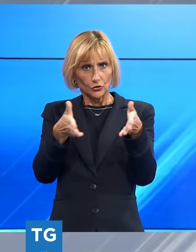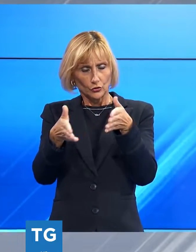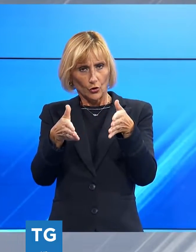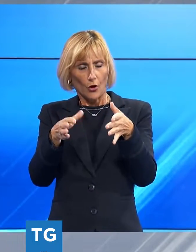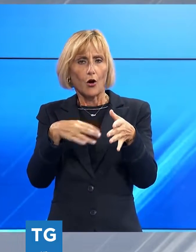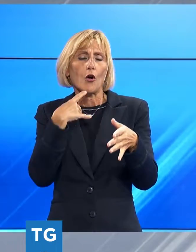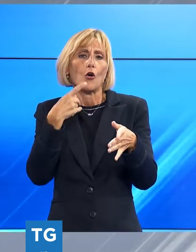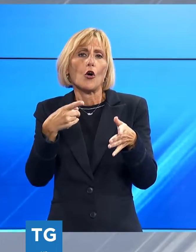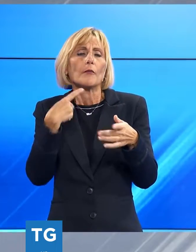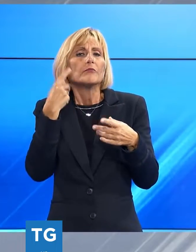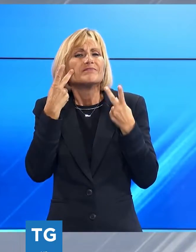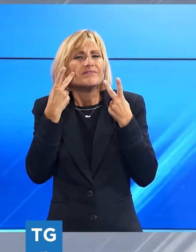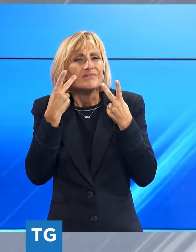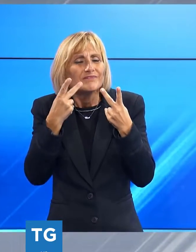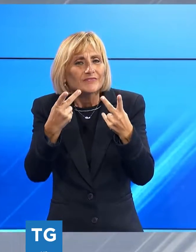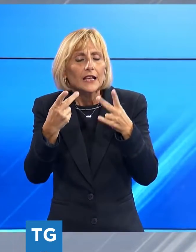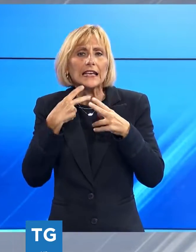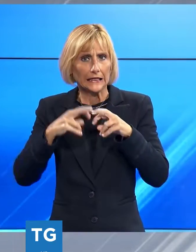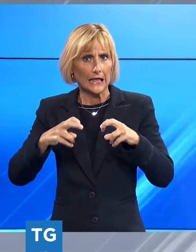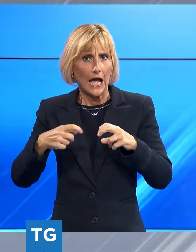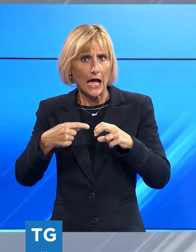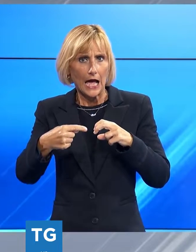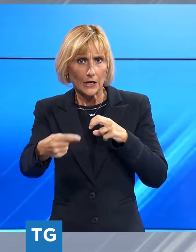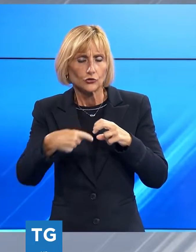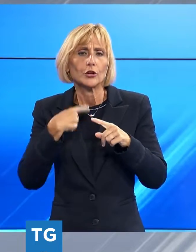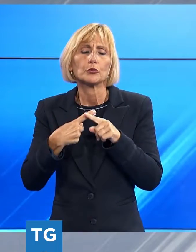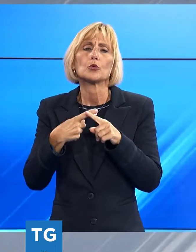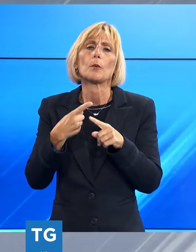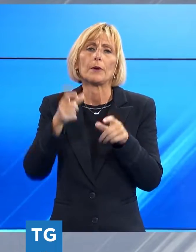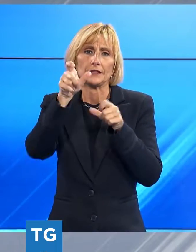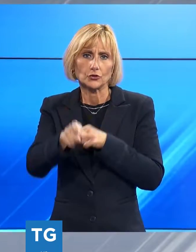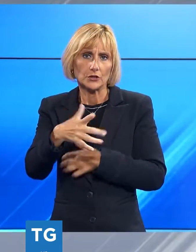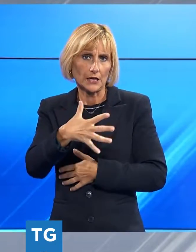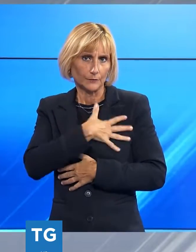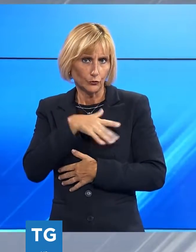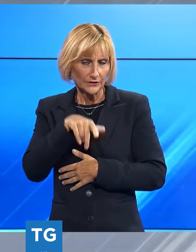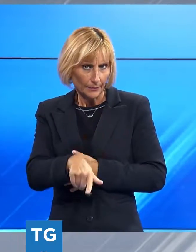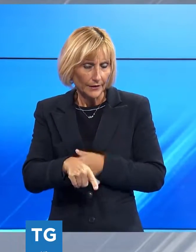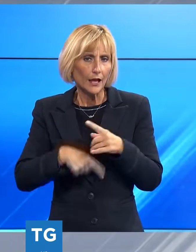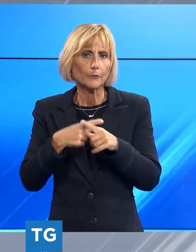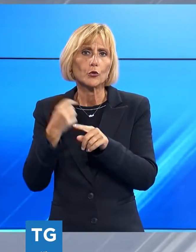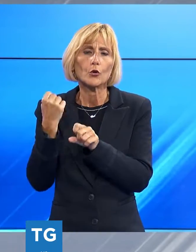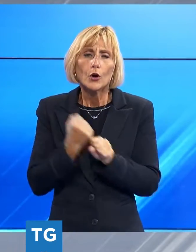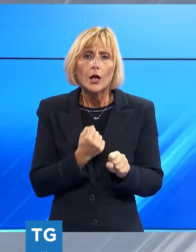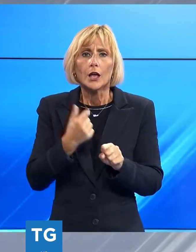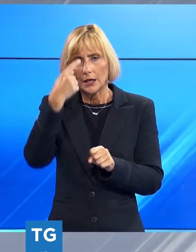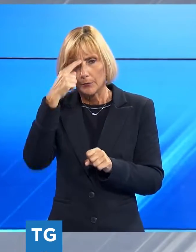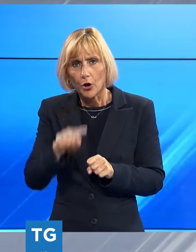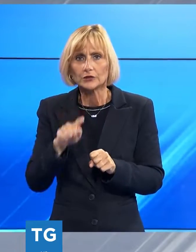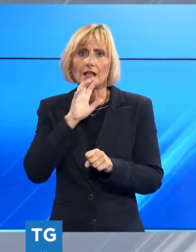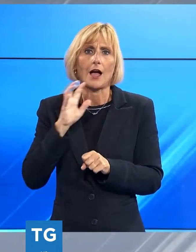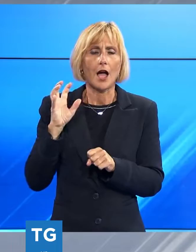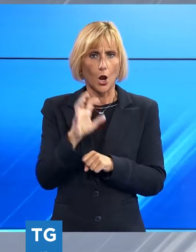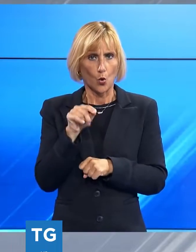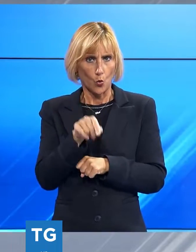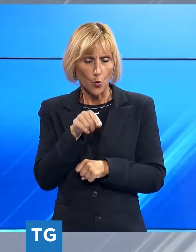in fase di indagini preliminari e l'effettiva responsabilità della persona, così come la fondatesa dell'ipotesi d'accusa mossa a suo carico,